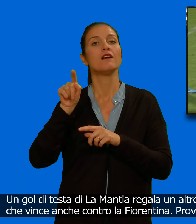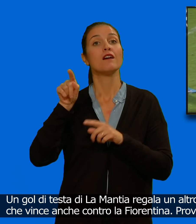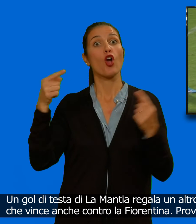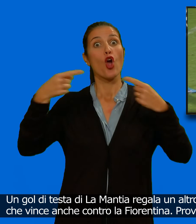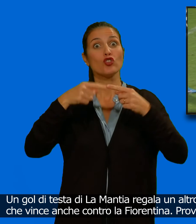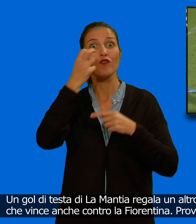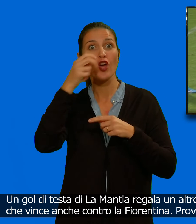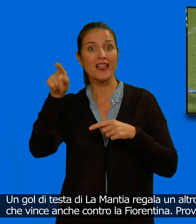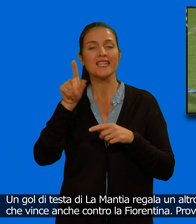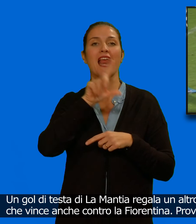Fiorentina.